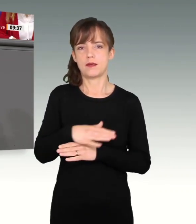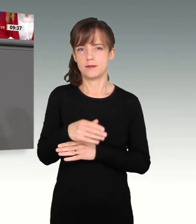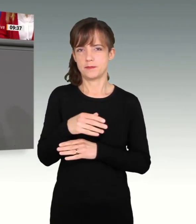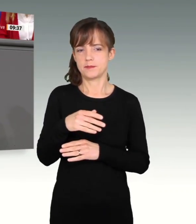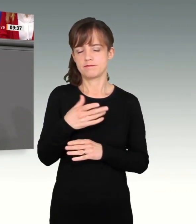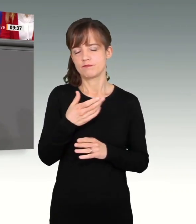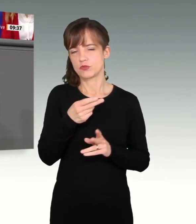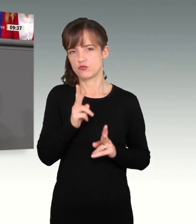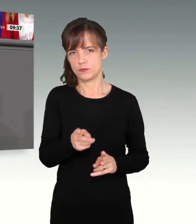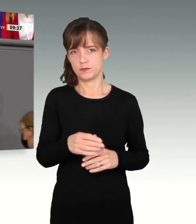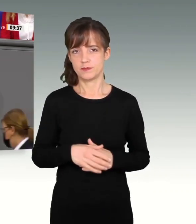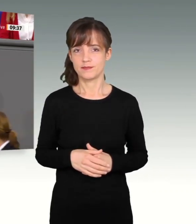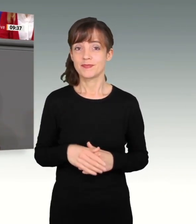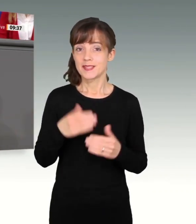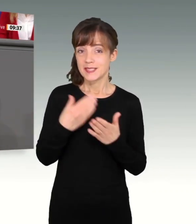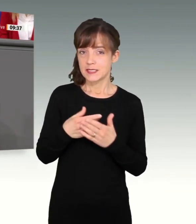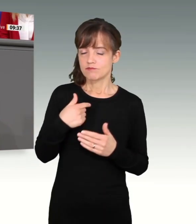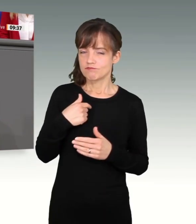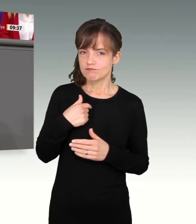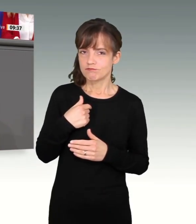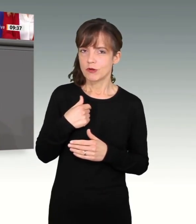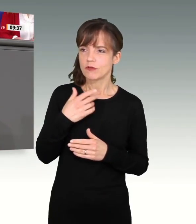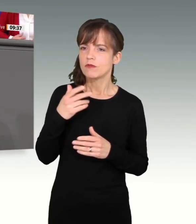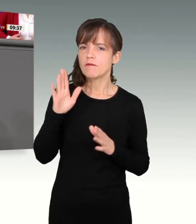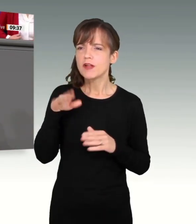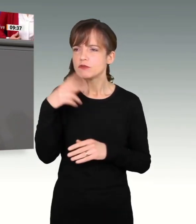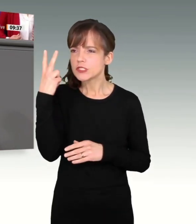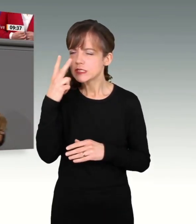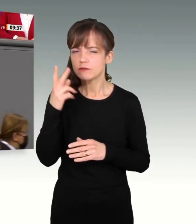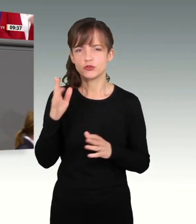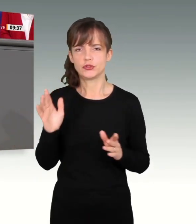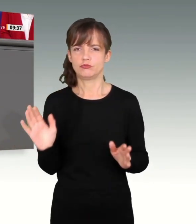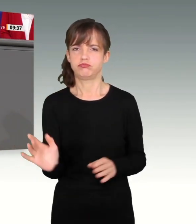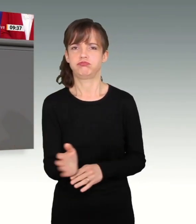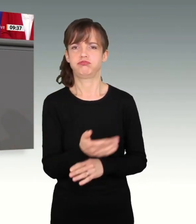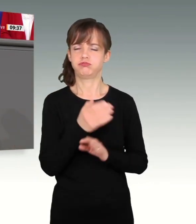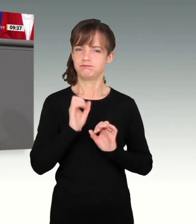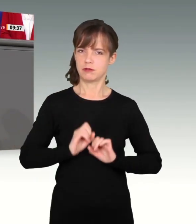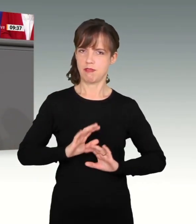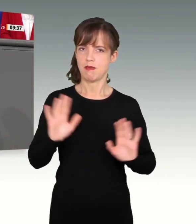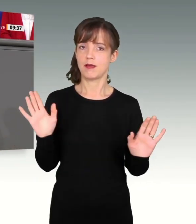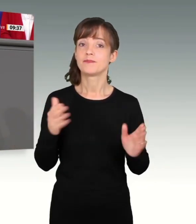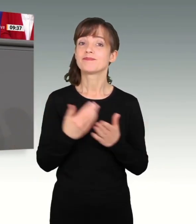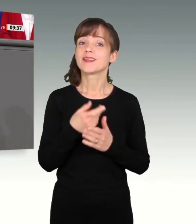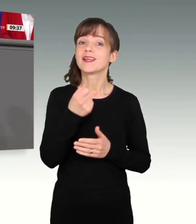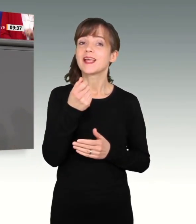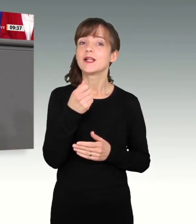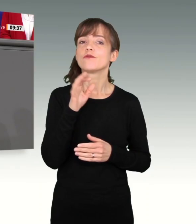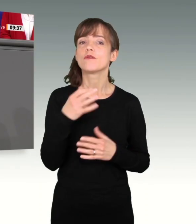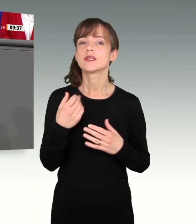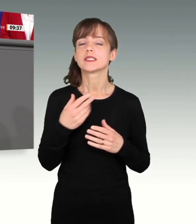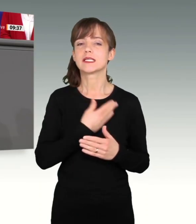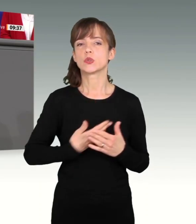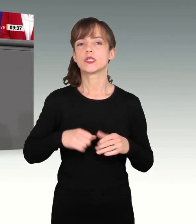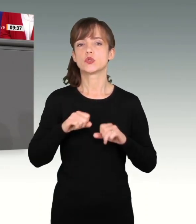festgestellt. Und ich will Ihnen mit einem Missverständnis aufräumen. Natürlich waren diese Gelder für die Stabilisierung des Gesundheitssystems, für